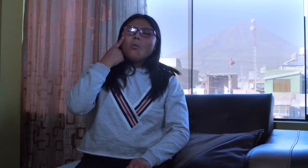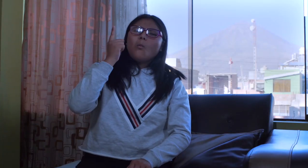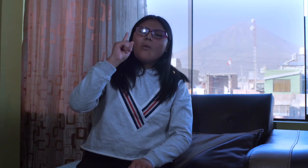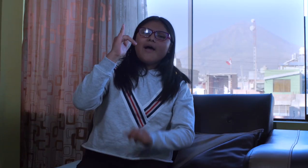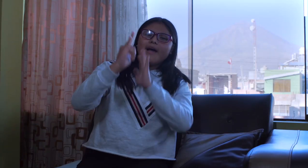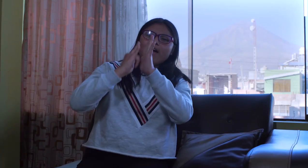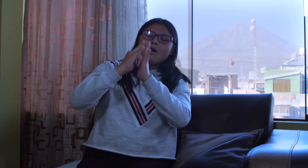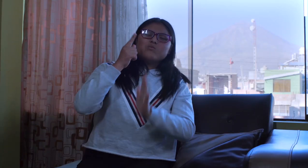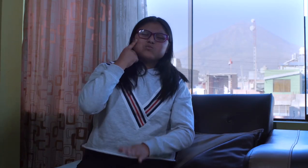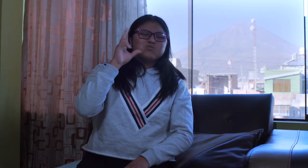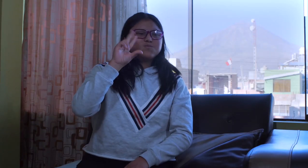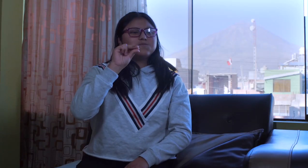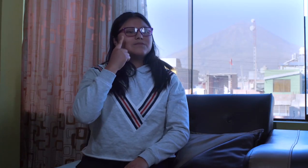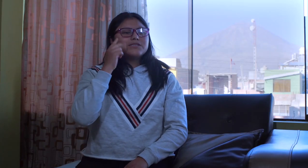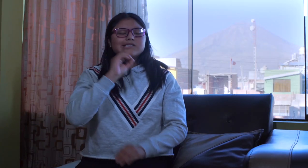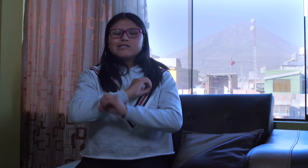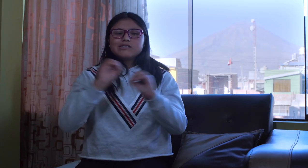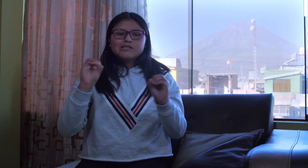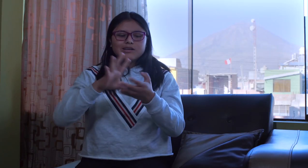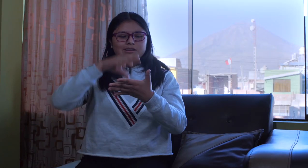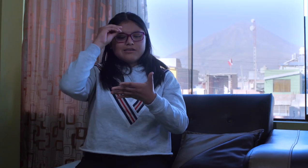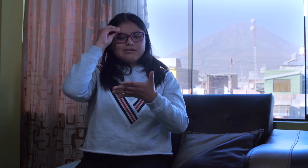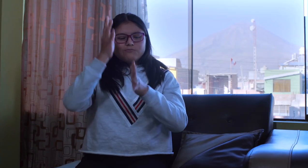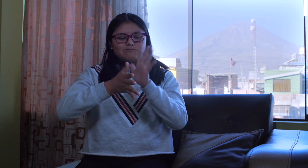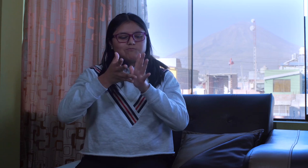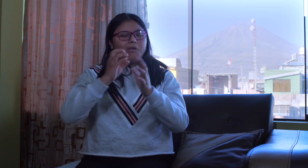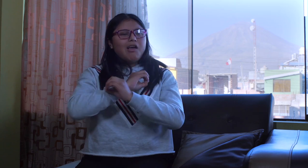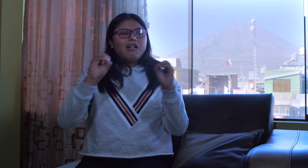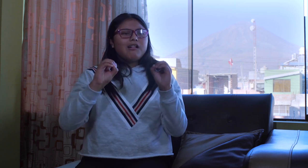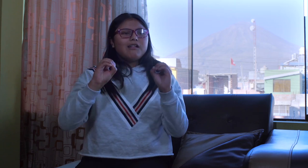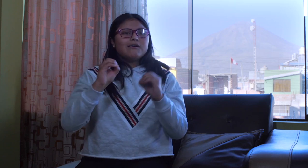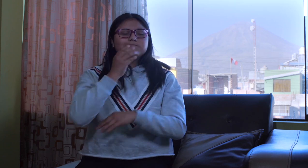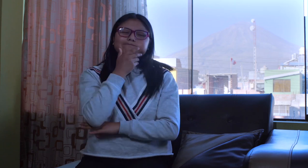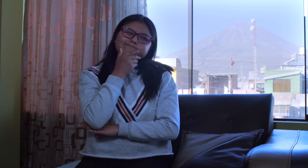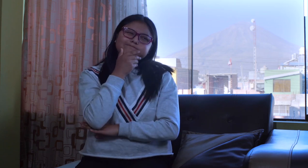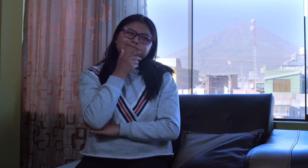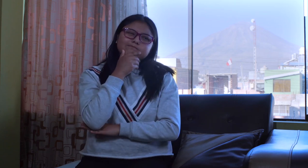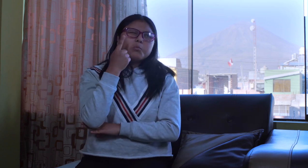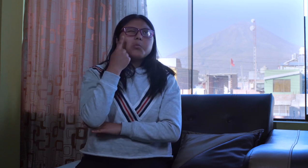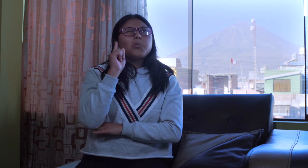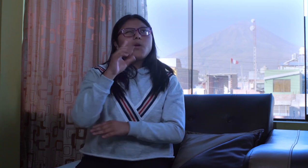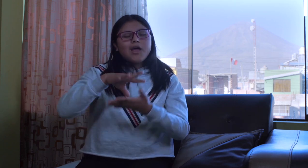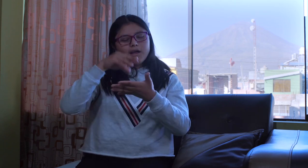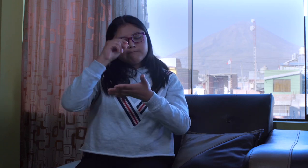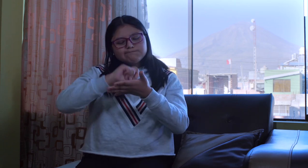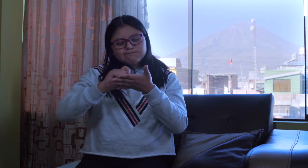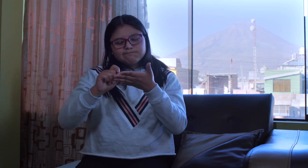Antes no conocía nada de Lara. No sabía que eran las señas. No conocía tampoco que yo podía aprender igual.